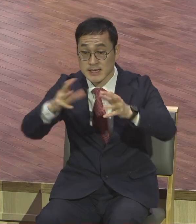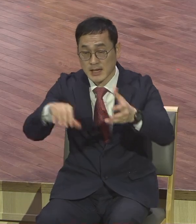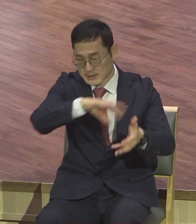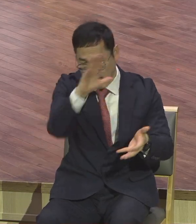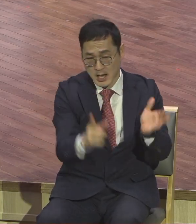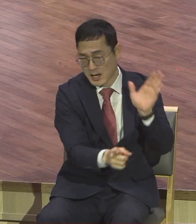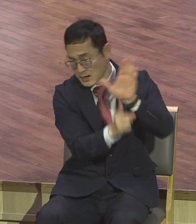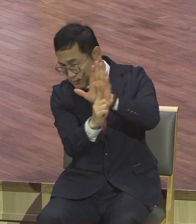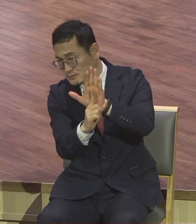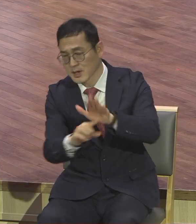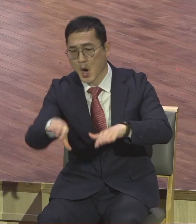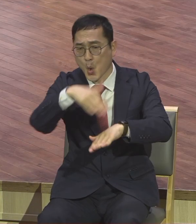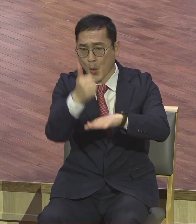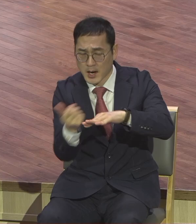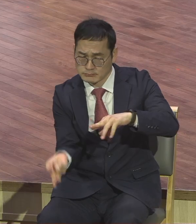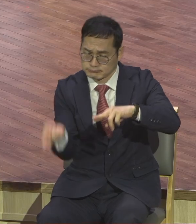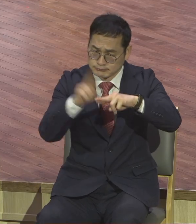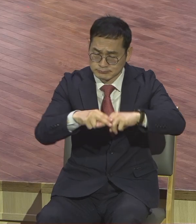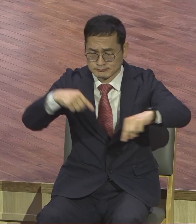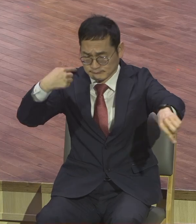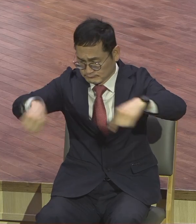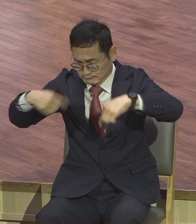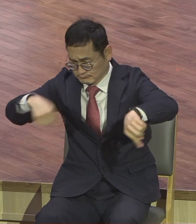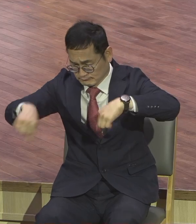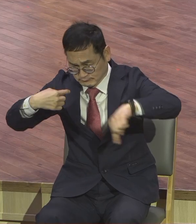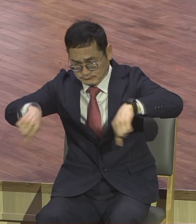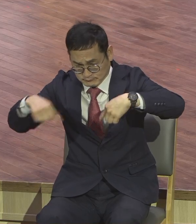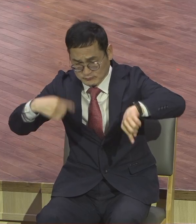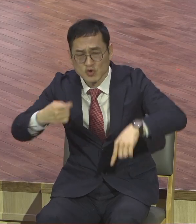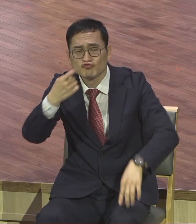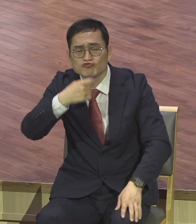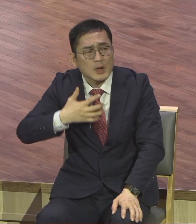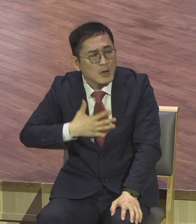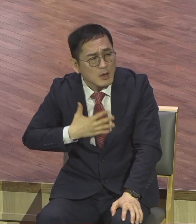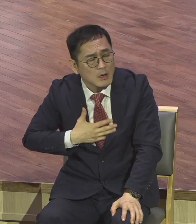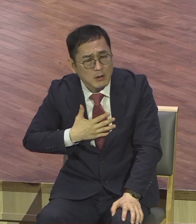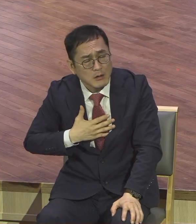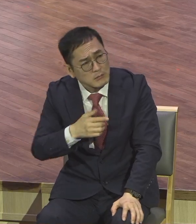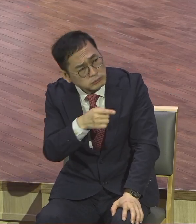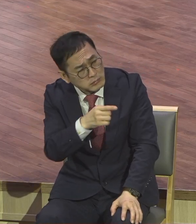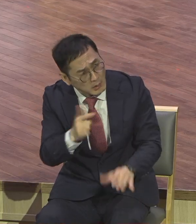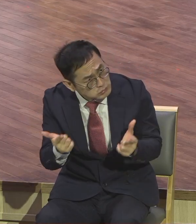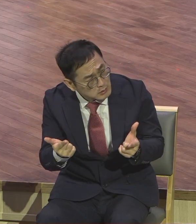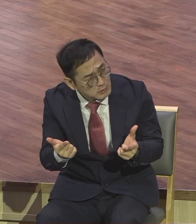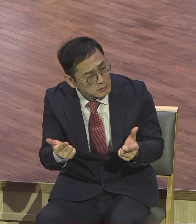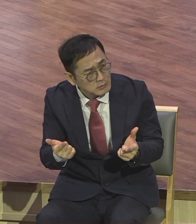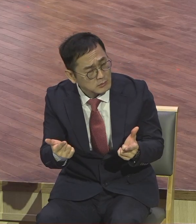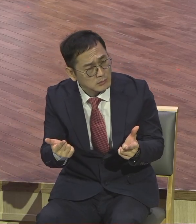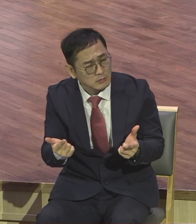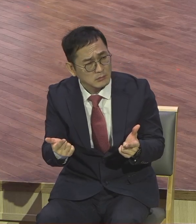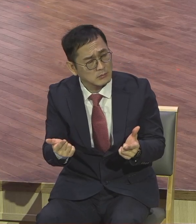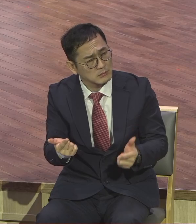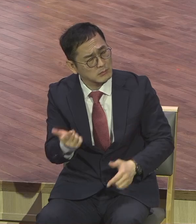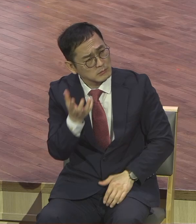통치하는 왕으로서의 그런 삶을 살아야 되지 않느냐 그런 사역을 해야 되지